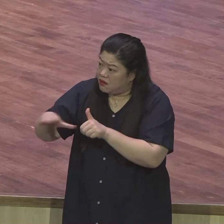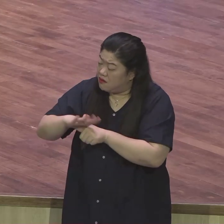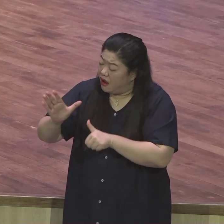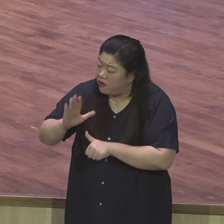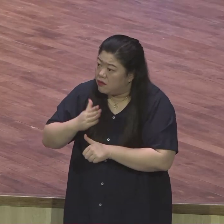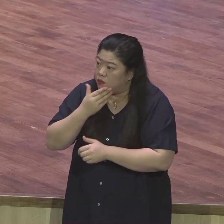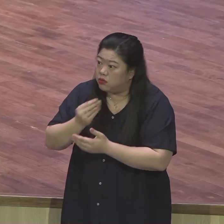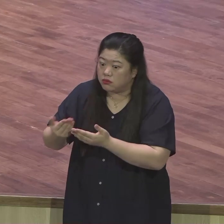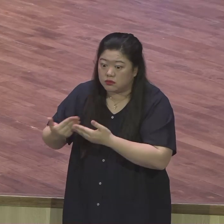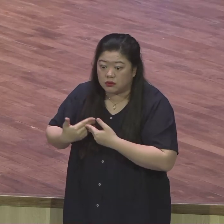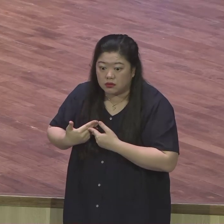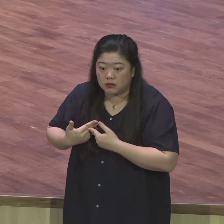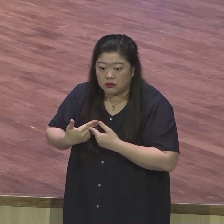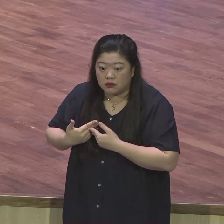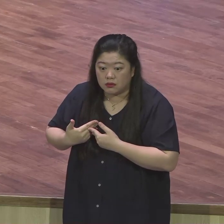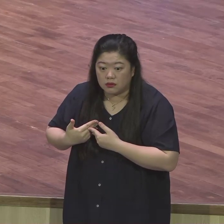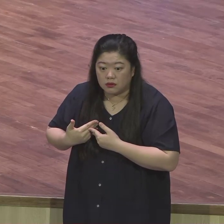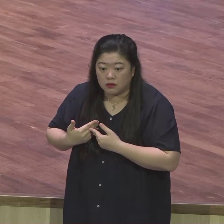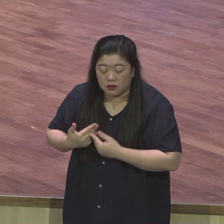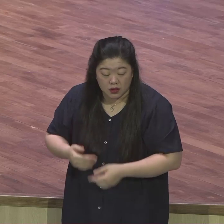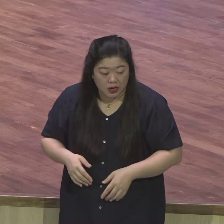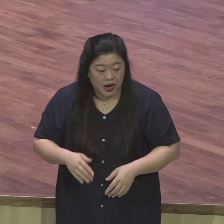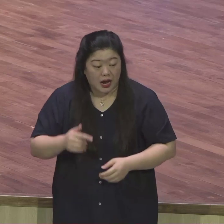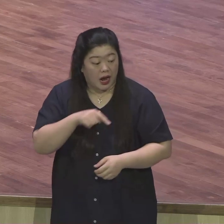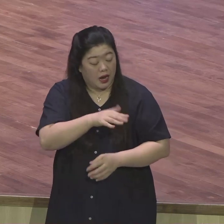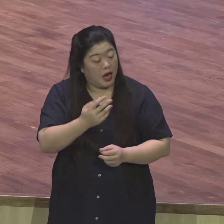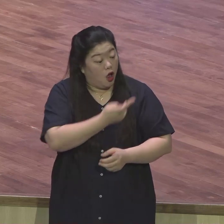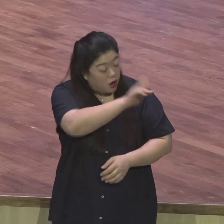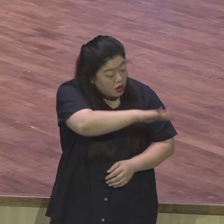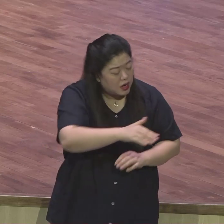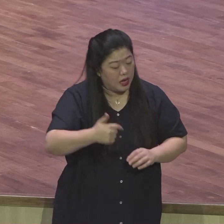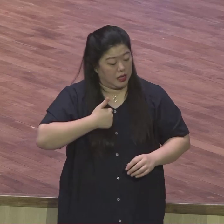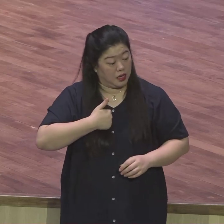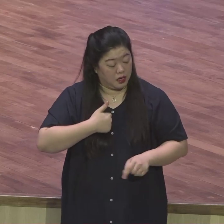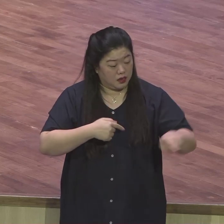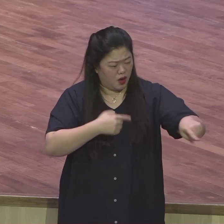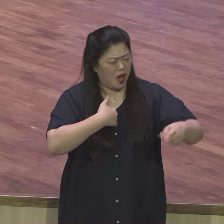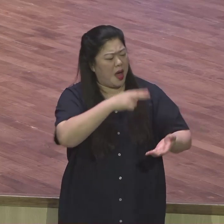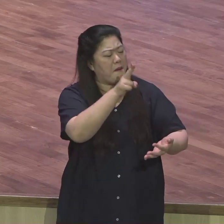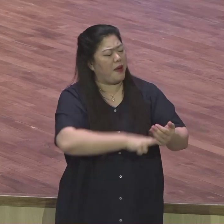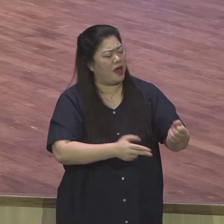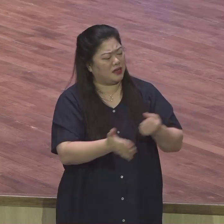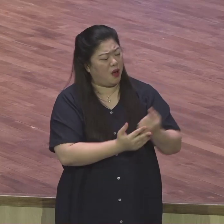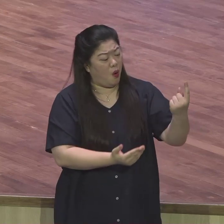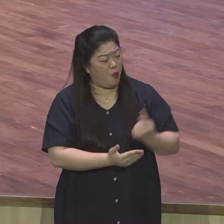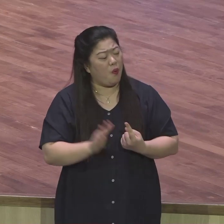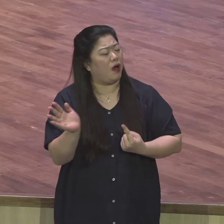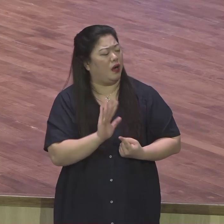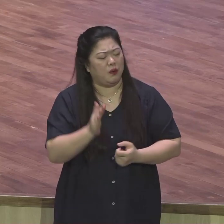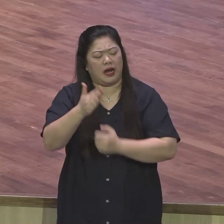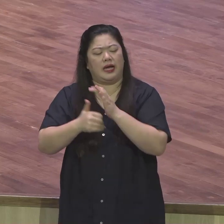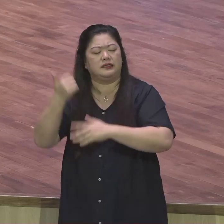당신들보다 나를 먼저 보내셨나이다. 영적 해석이에요. 하나님이